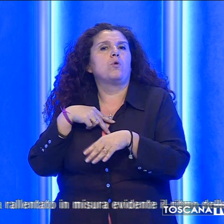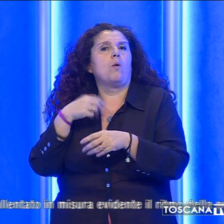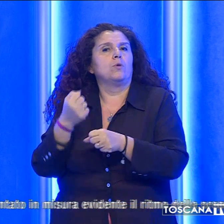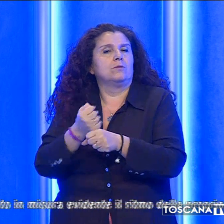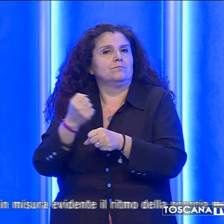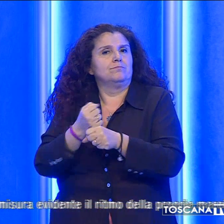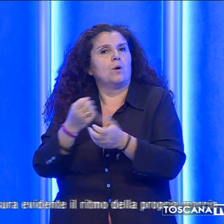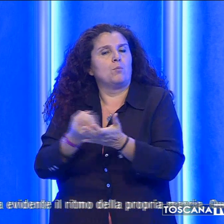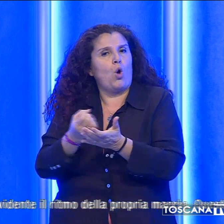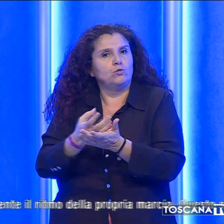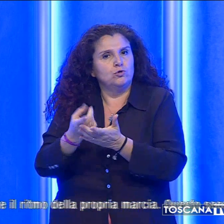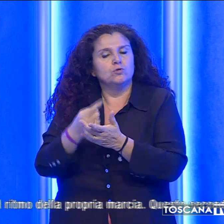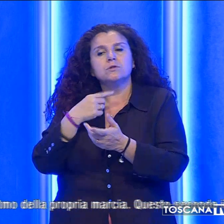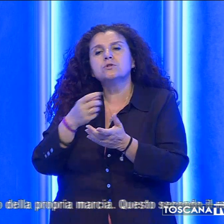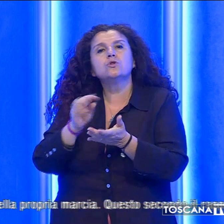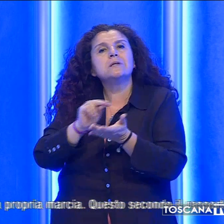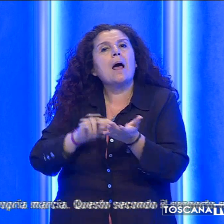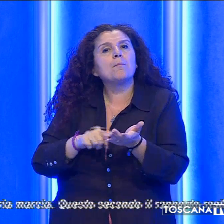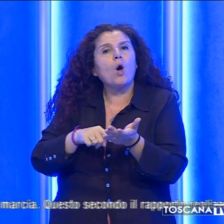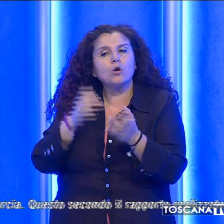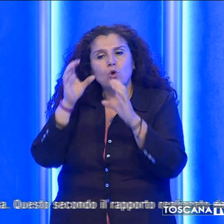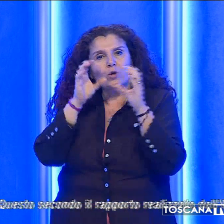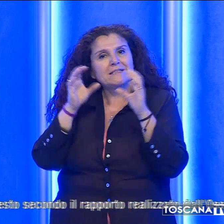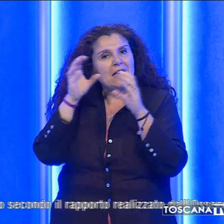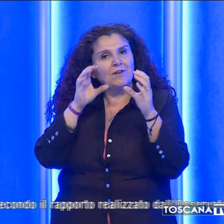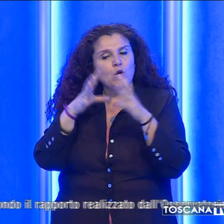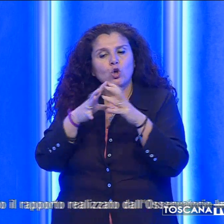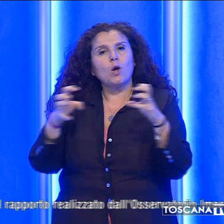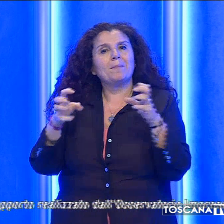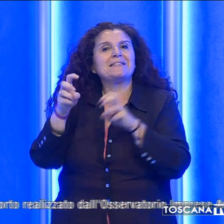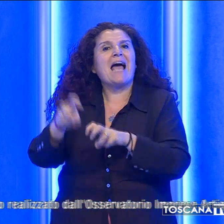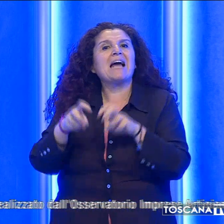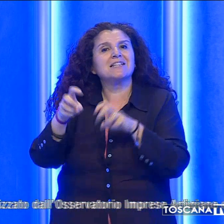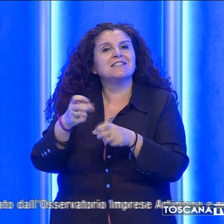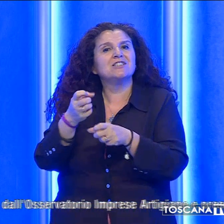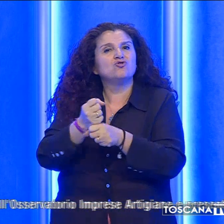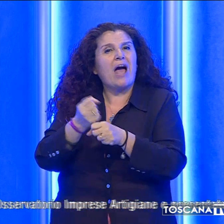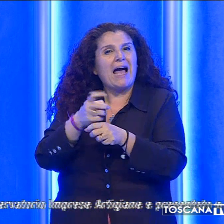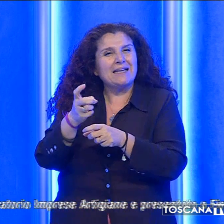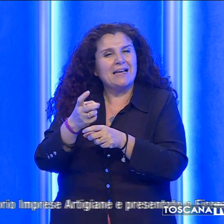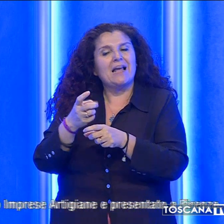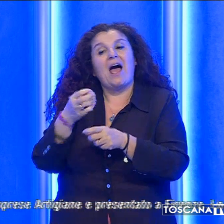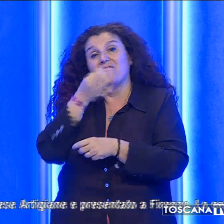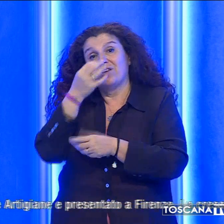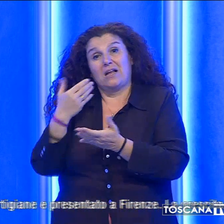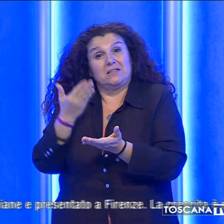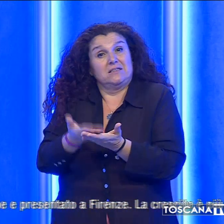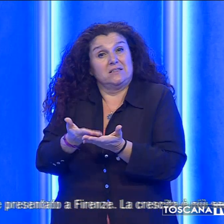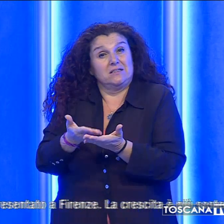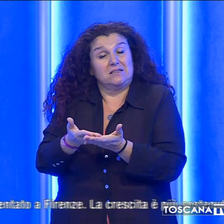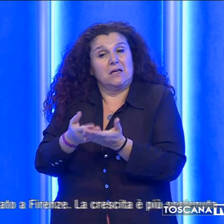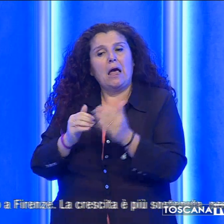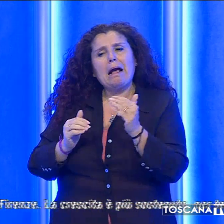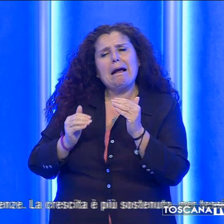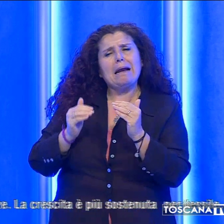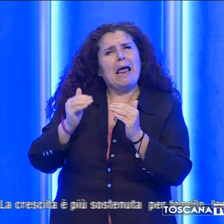secondo il rapporto realizzato dall'osservatorio imprese artigiane e presentato a Firenze. La crescita